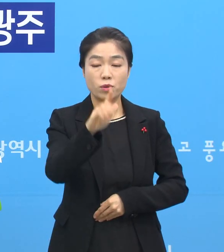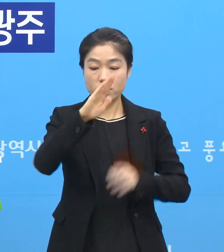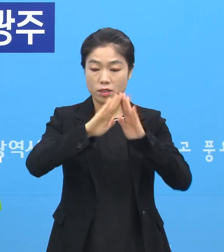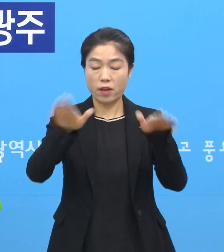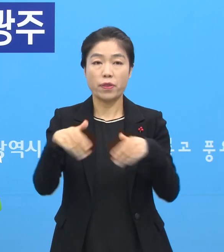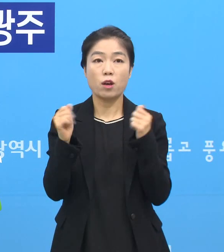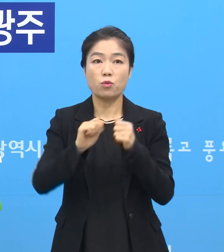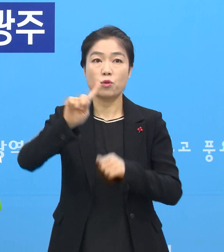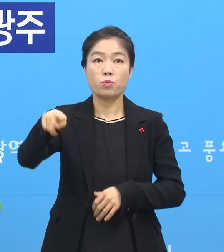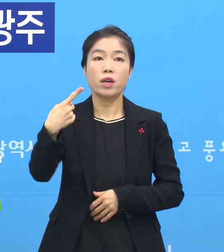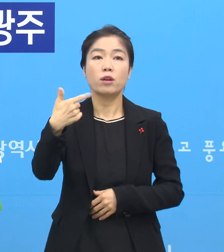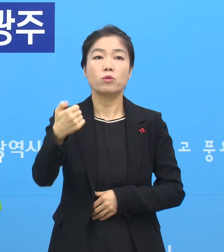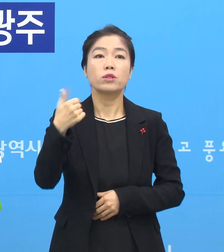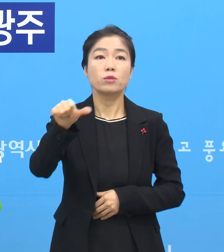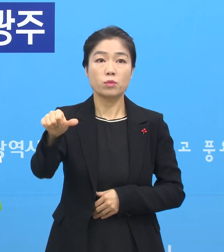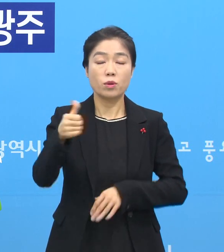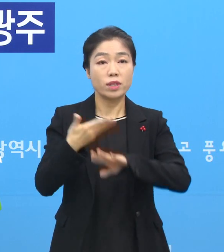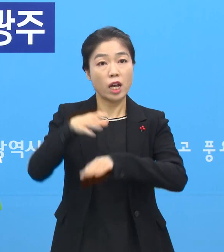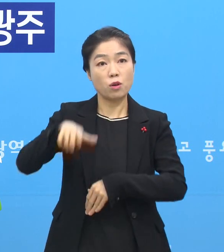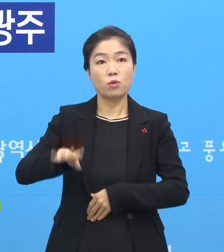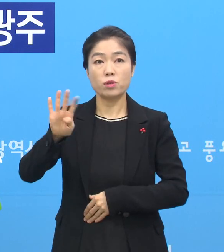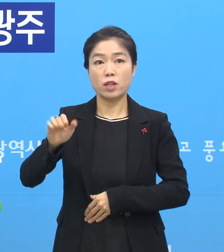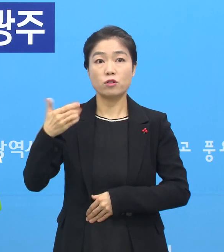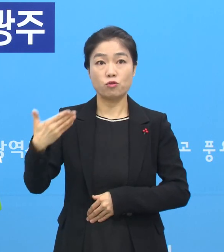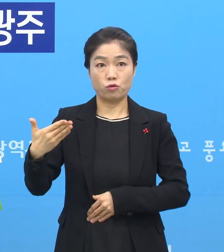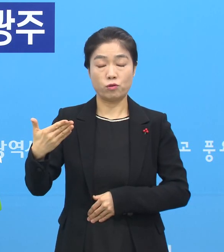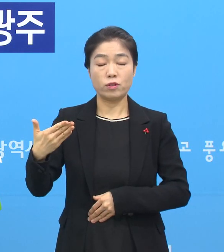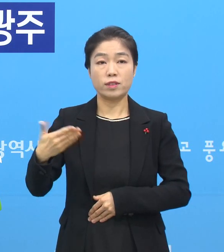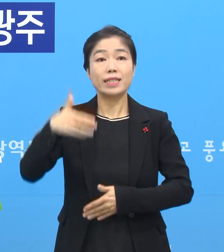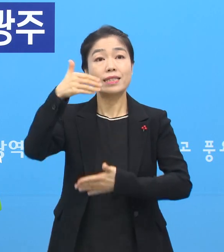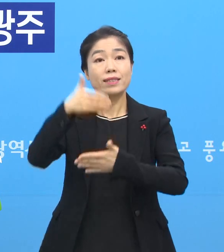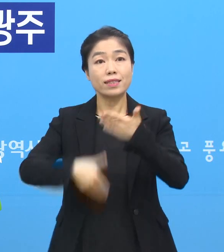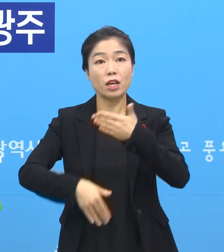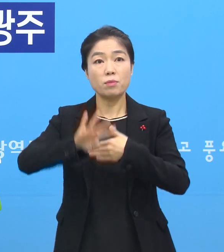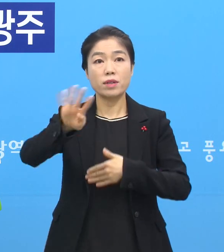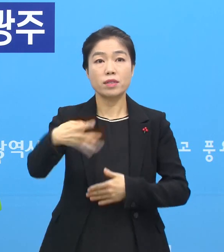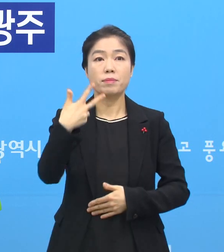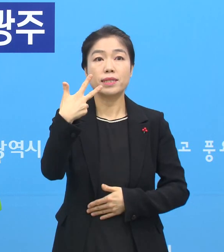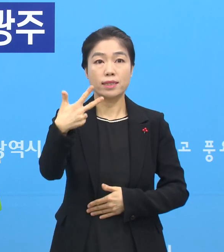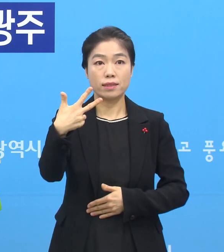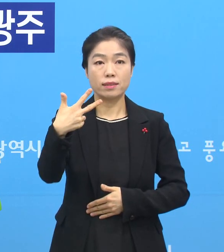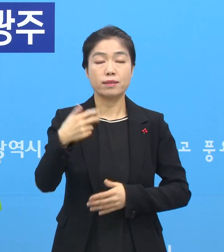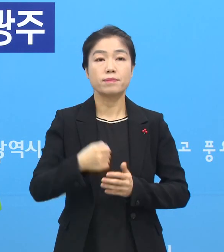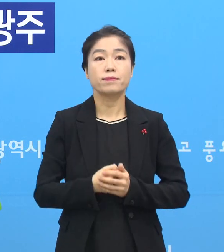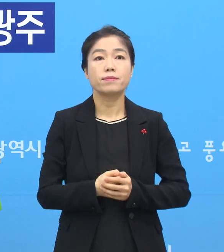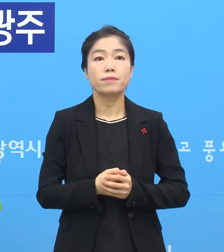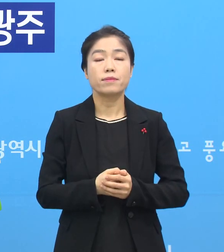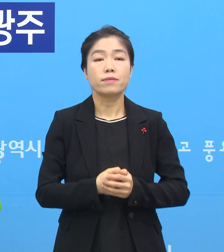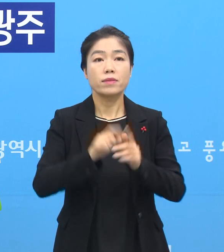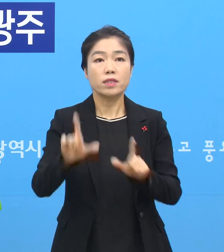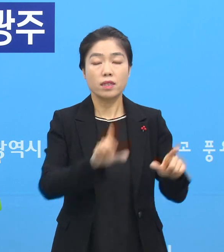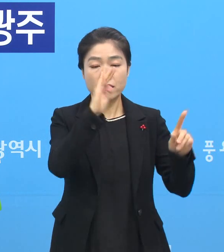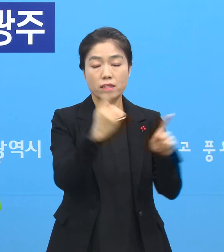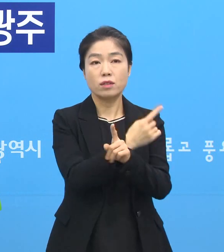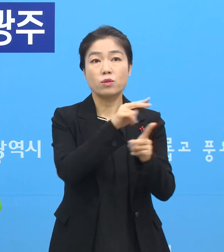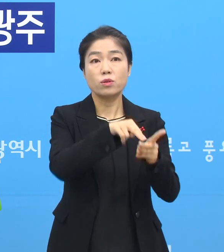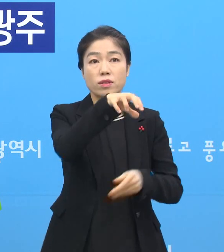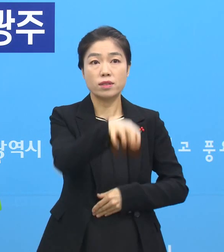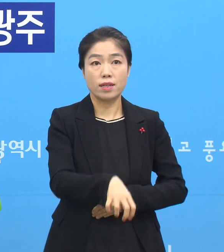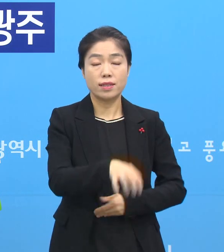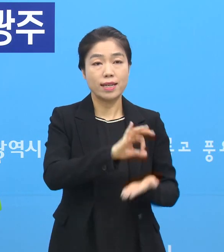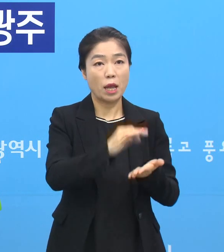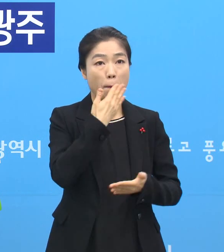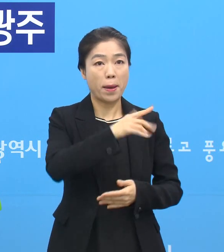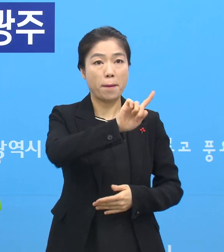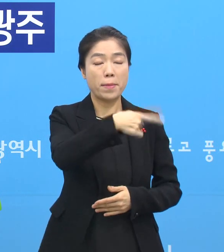전남북 환자 155명, 타시도 환자 49명이고 잔여 병상은 407병상입니다. 생활치료센터는 총